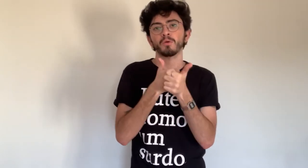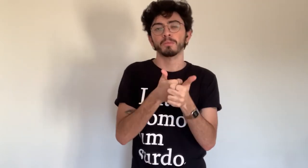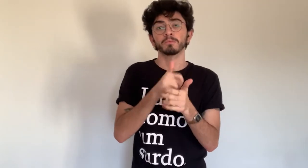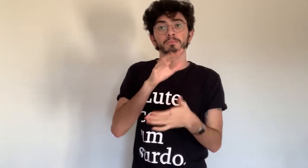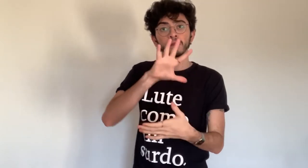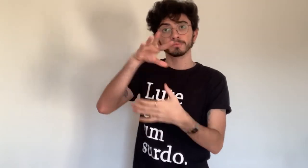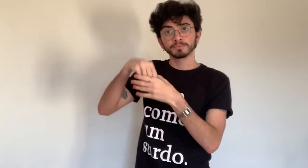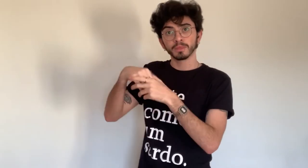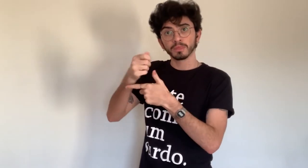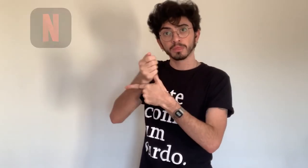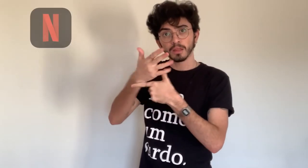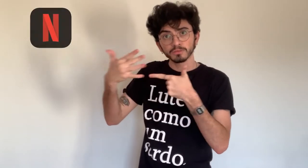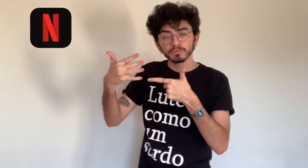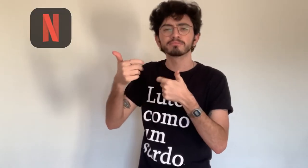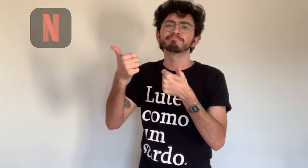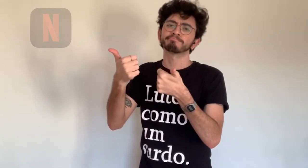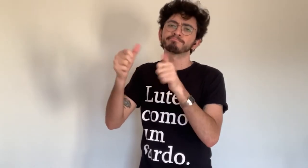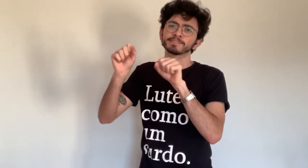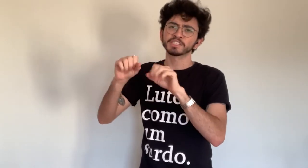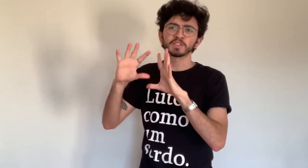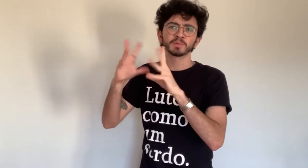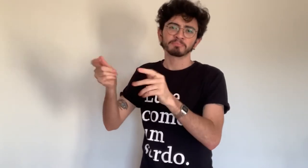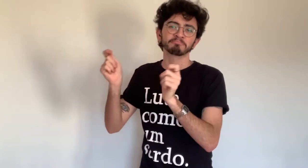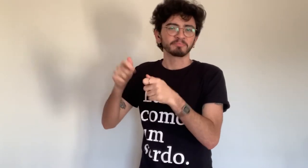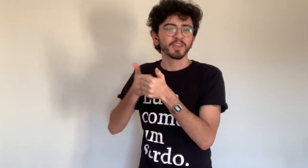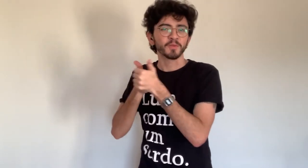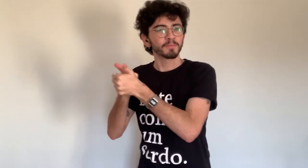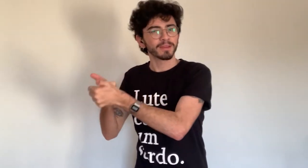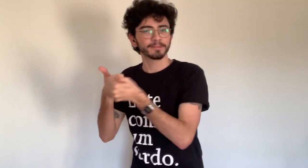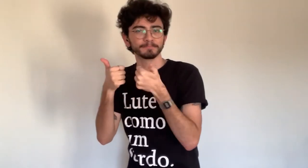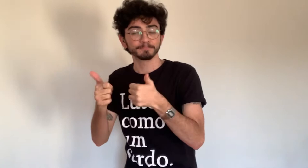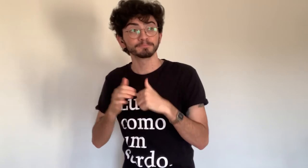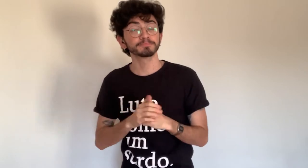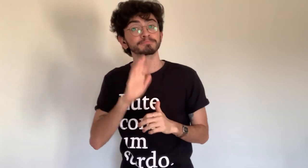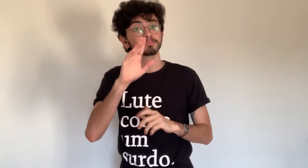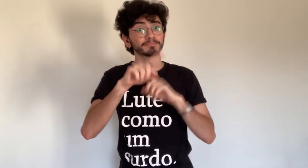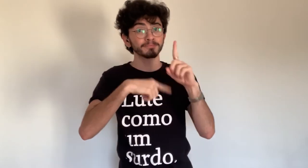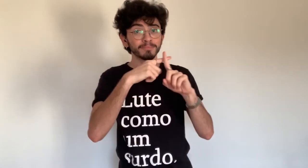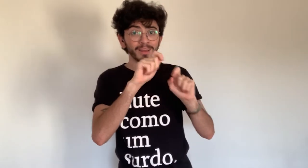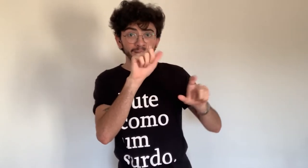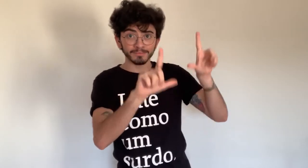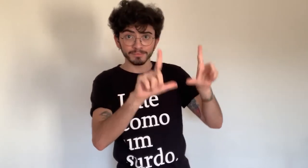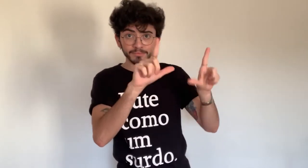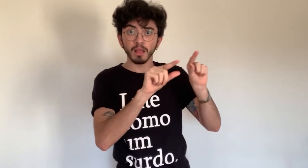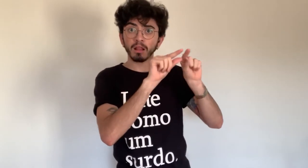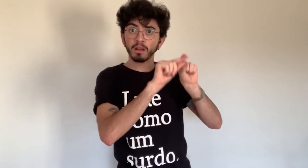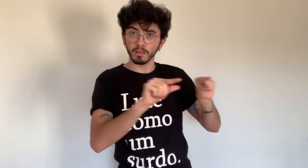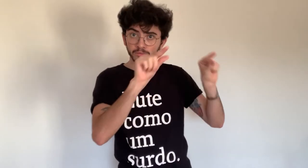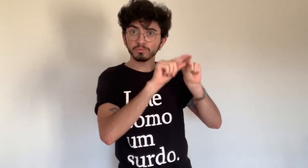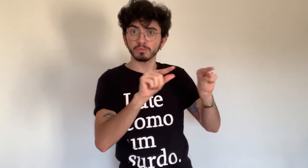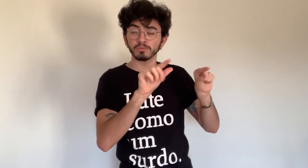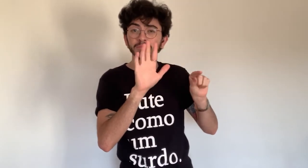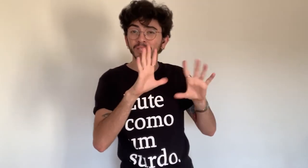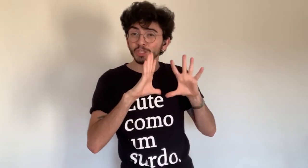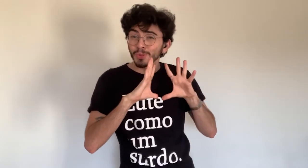legenda. Como na Netflix, em que todos os conteúdos são legendados. Diferentemente da TV,